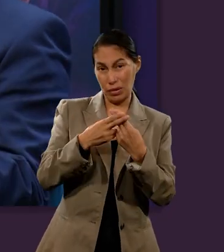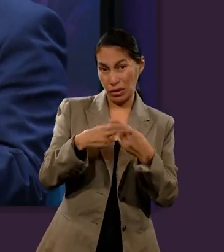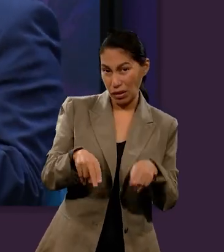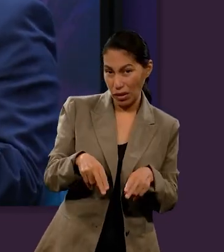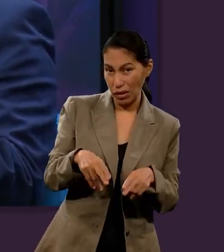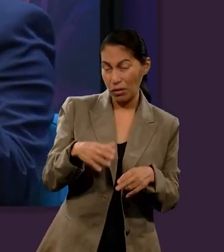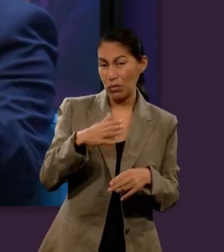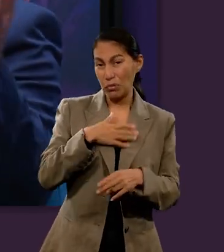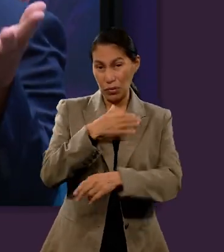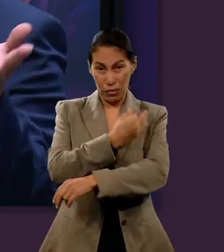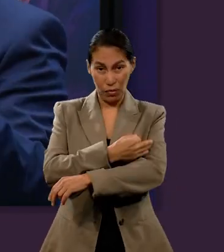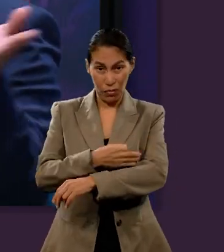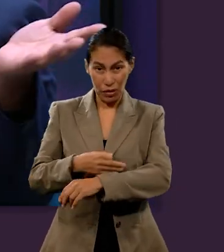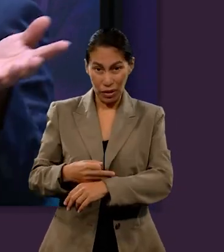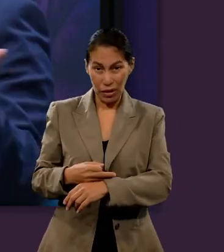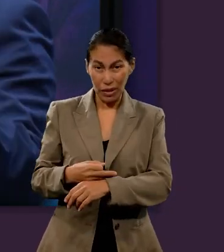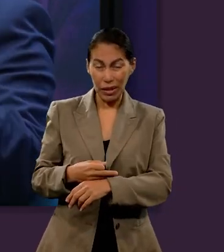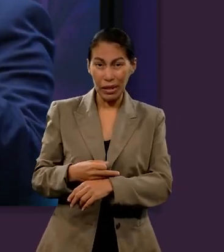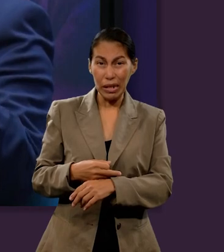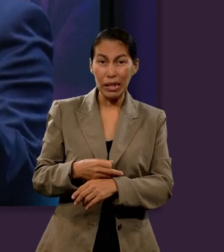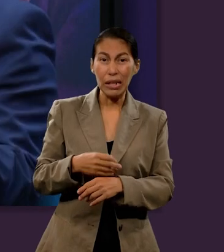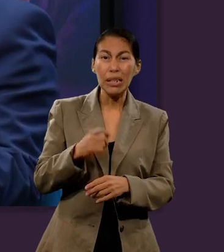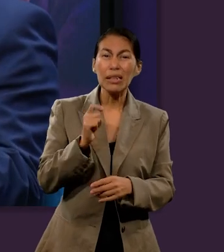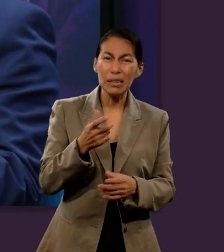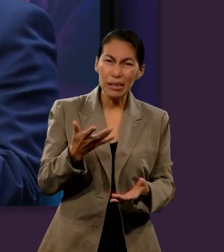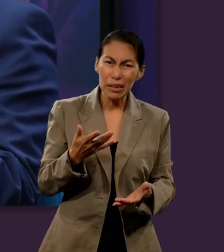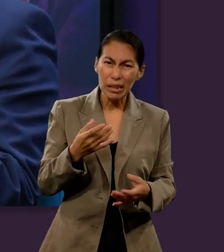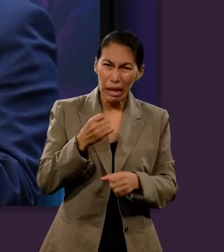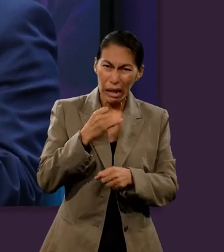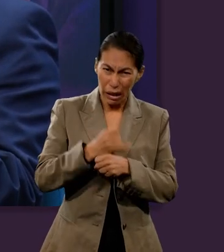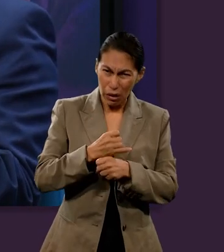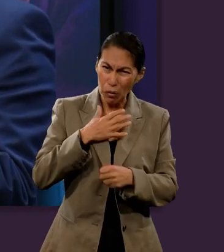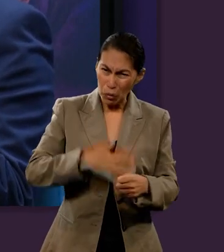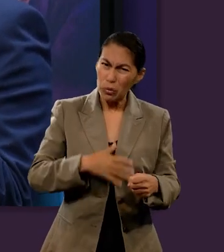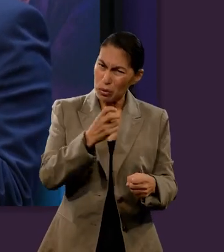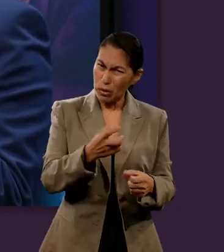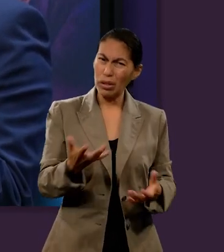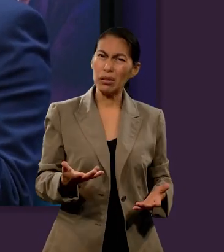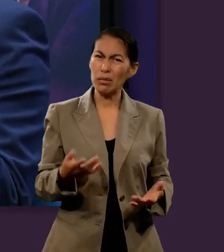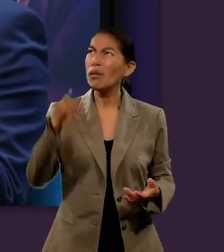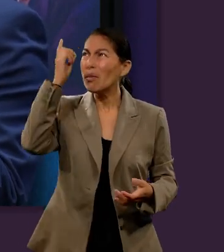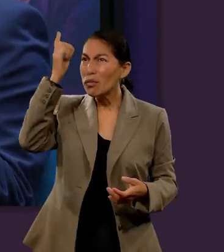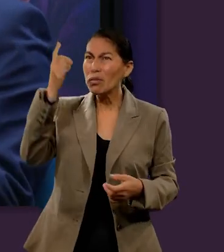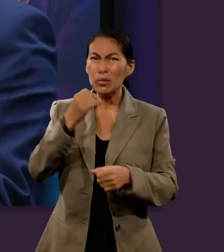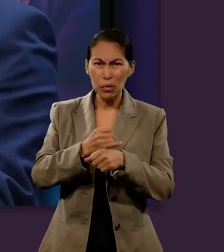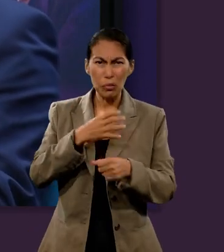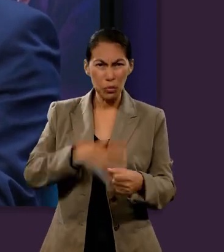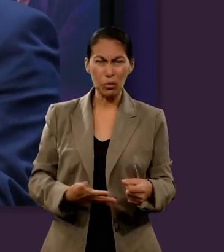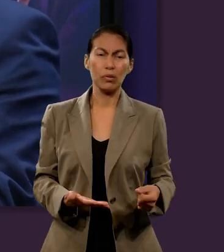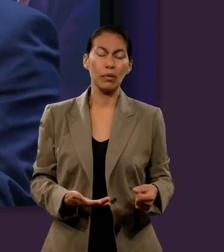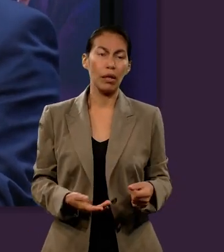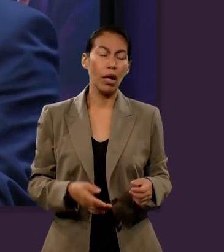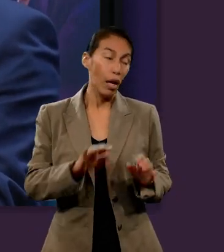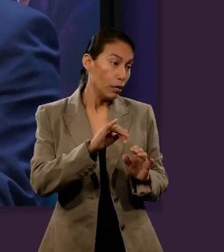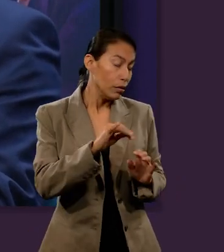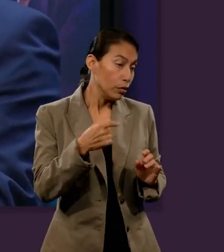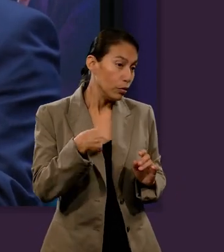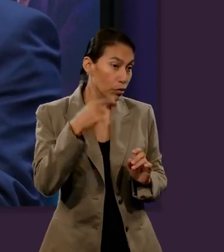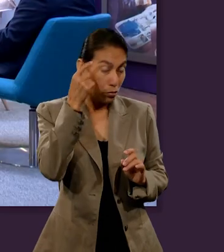de mis nietos, de mis familiares. Entonces, eso será muy injusto por parte de Dios. Porque en ese sentido también